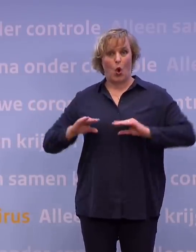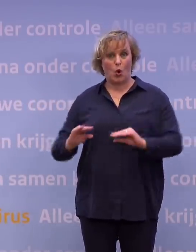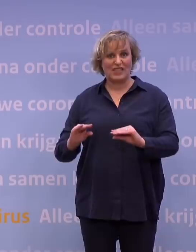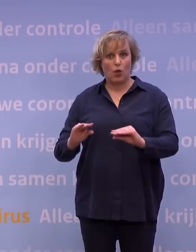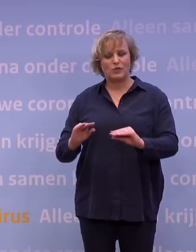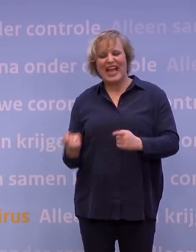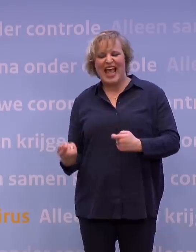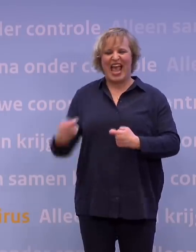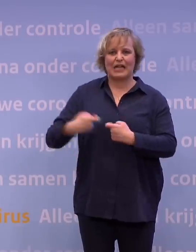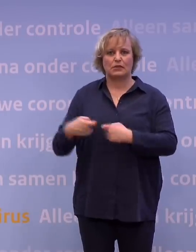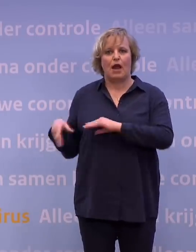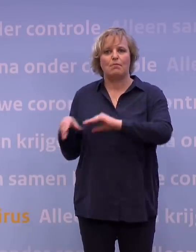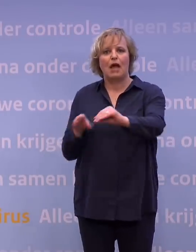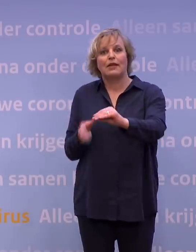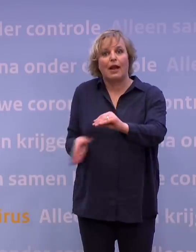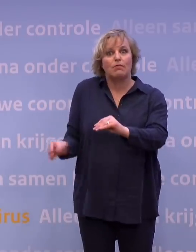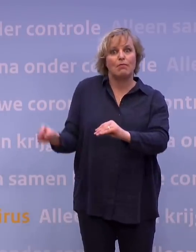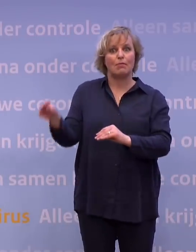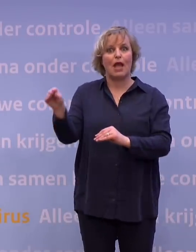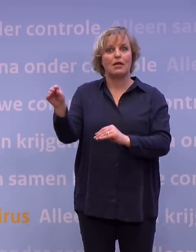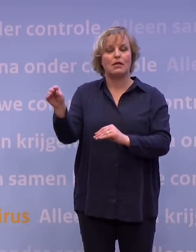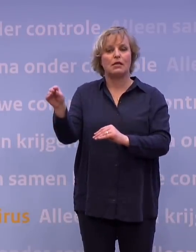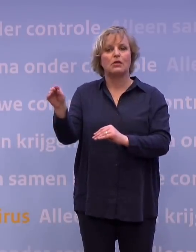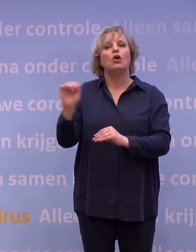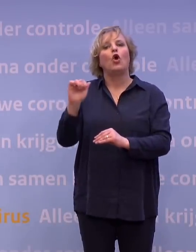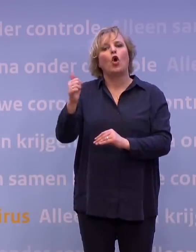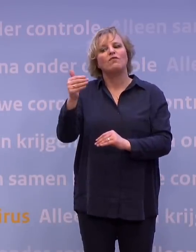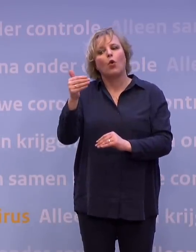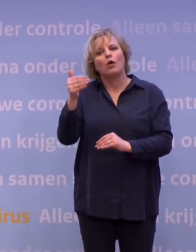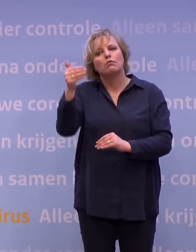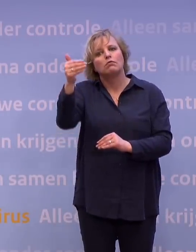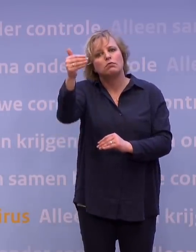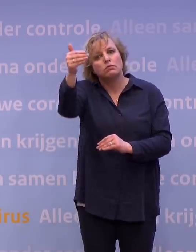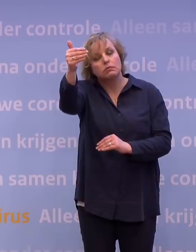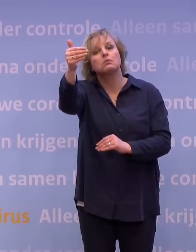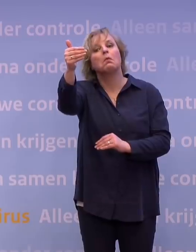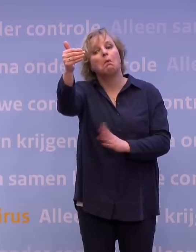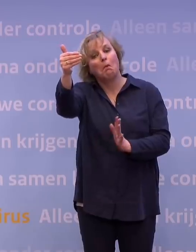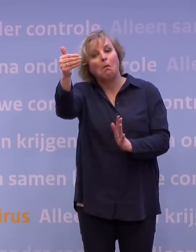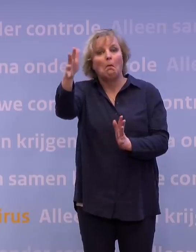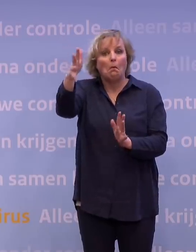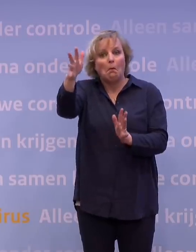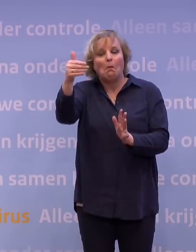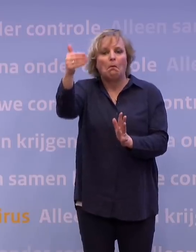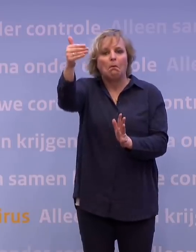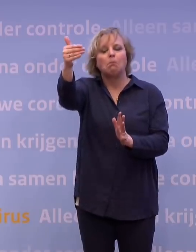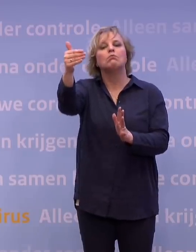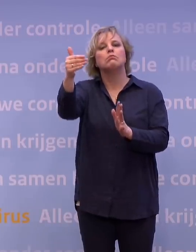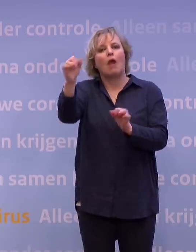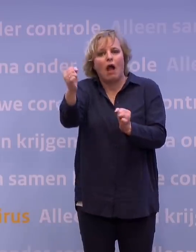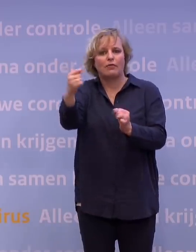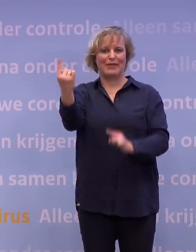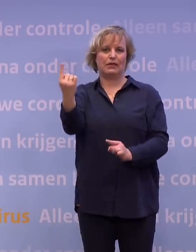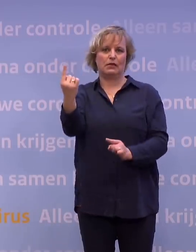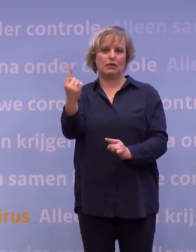een aantal extra maatregelen te nemen, dat je ook weer wat eerder perspectief kunt geven om weer eens heel voorzichtig iets te kunnen, als de cijfers dat